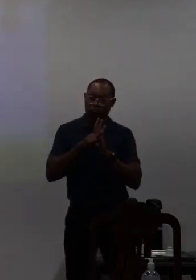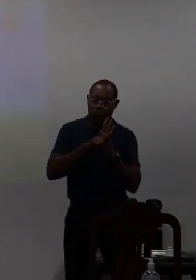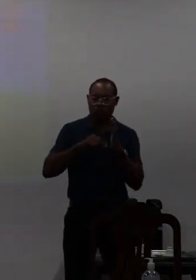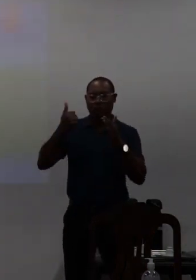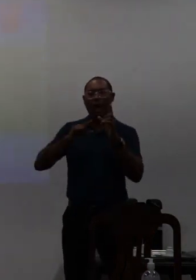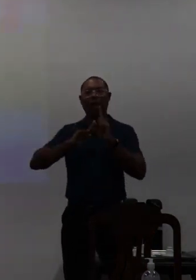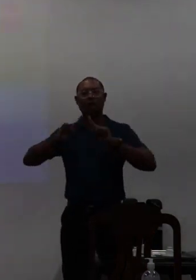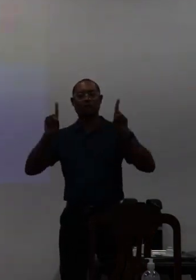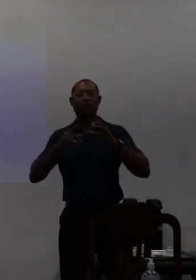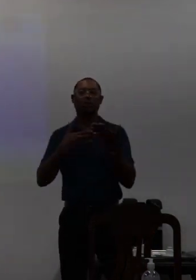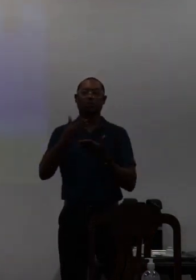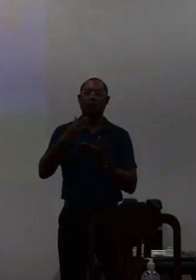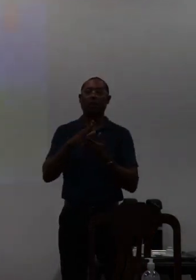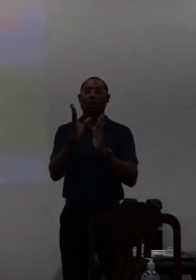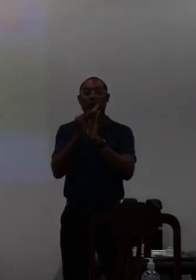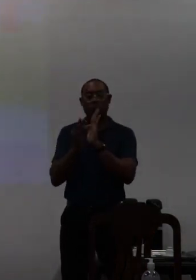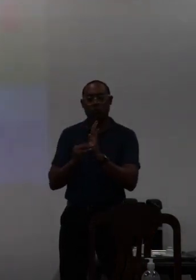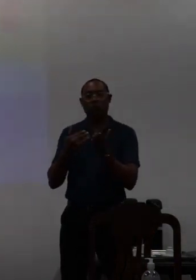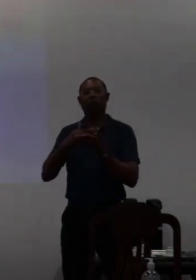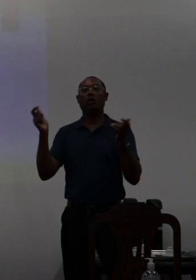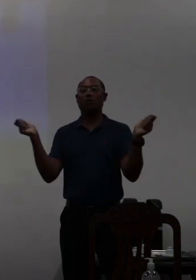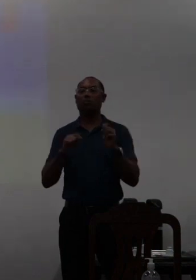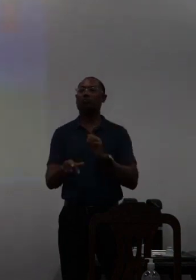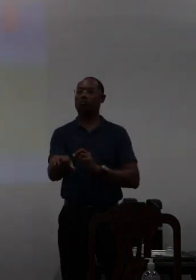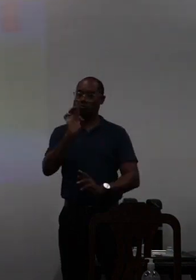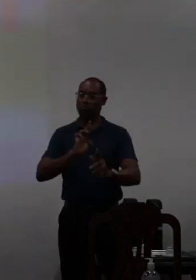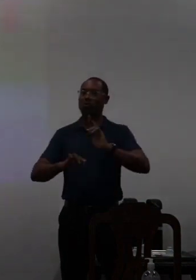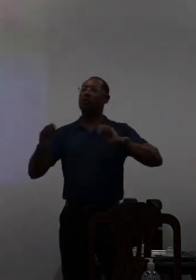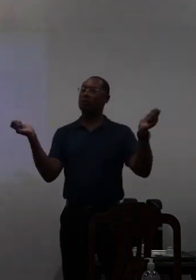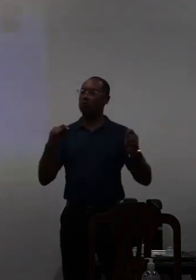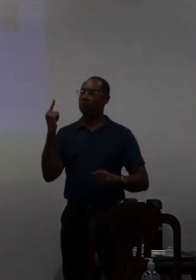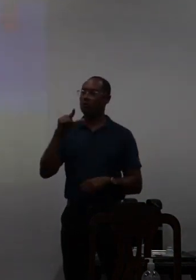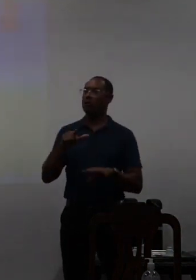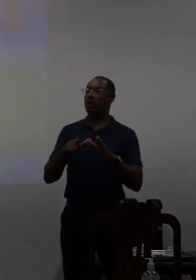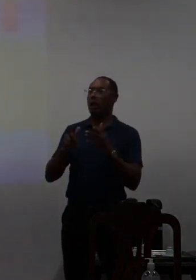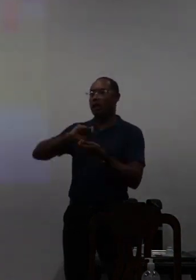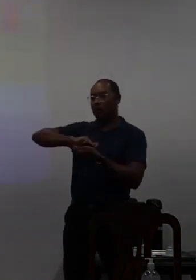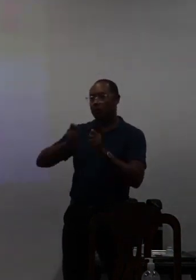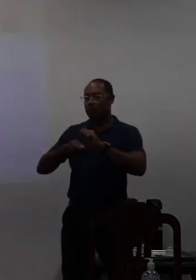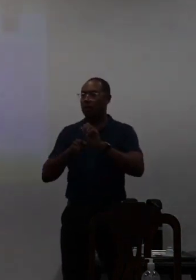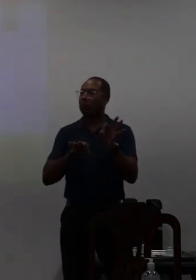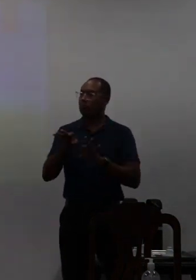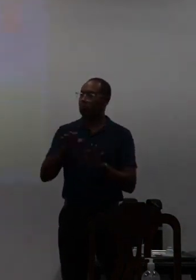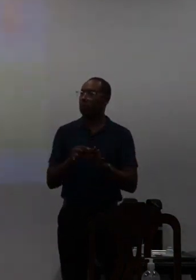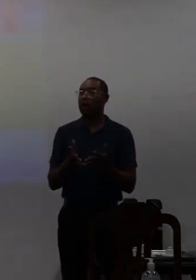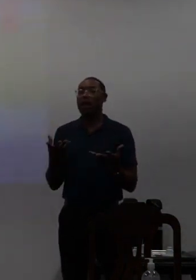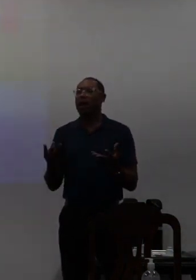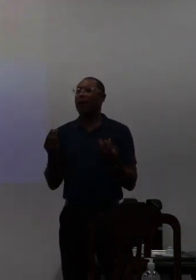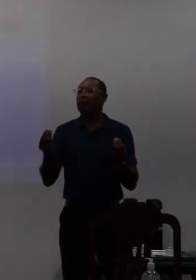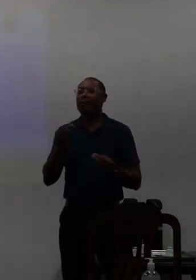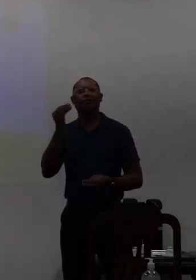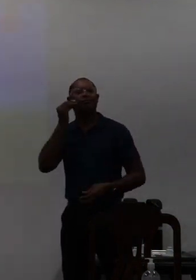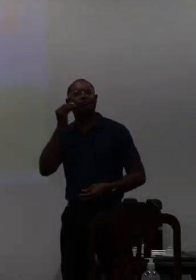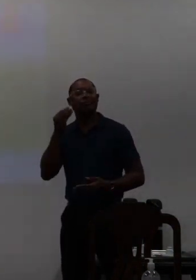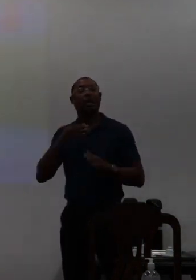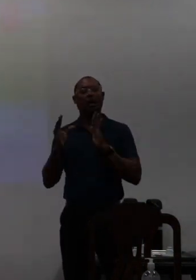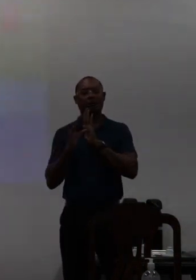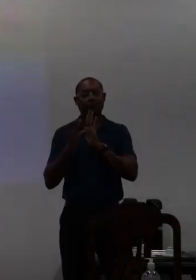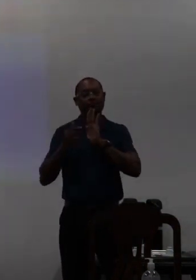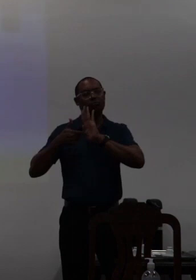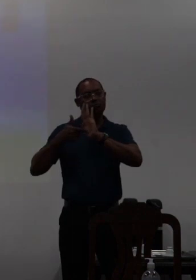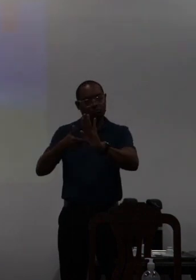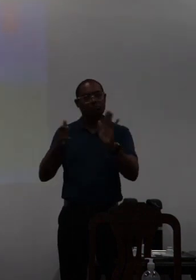crítica desse conteúdo e desse uma decolativa para a gente sobre a consistência do que a comunidade